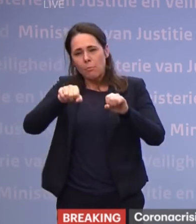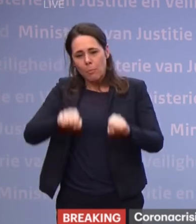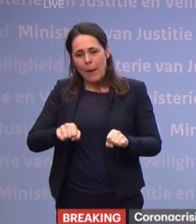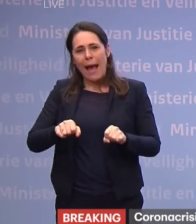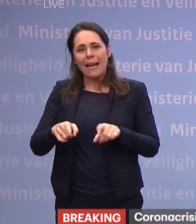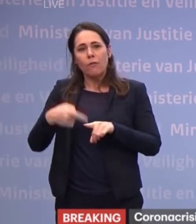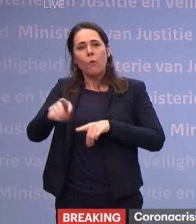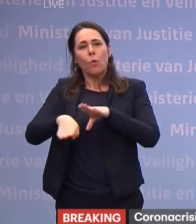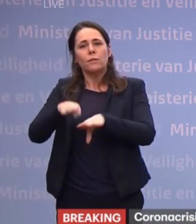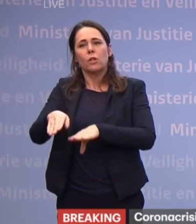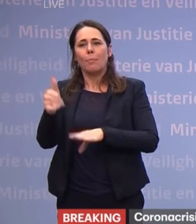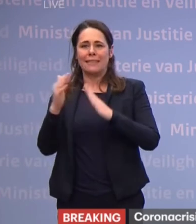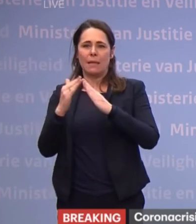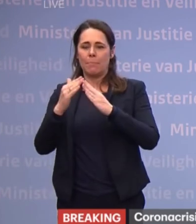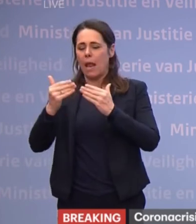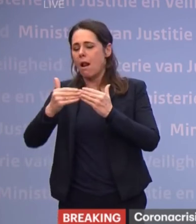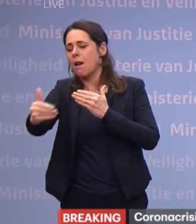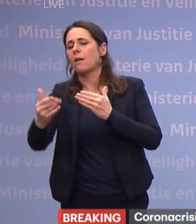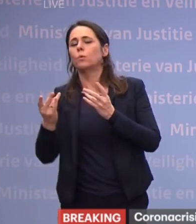6 april.